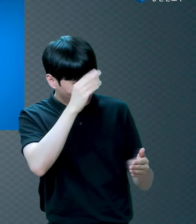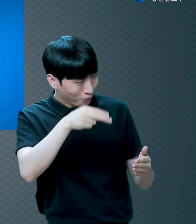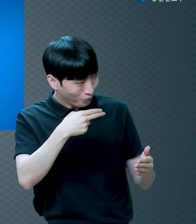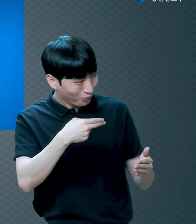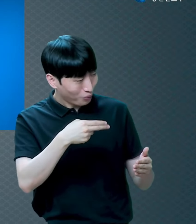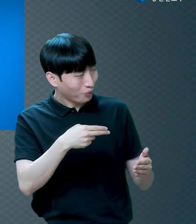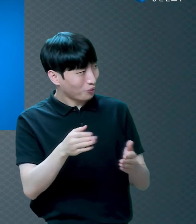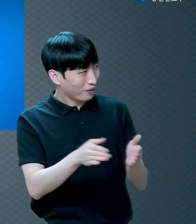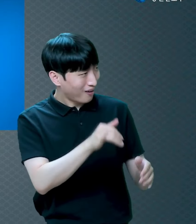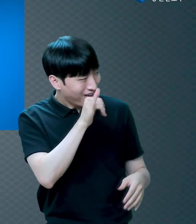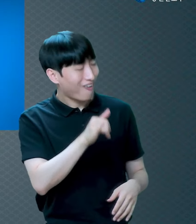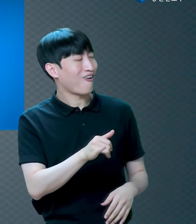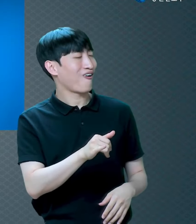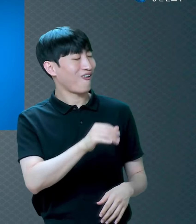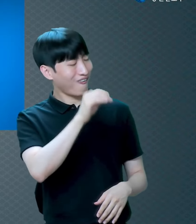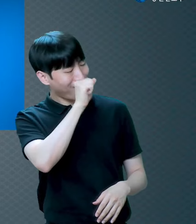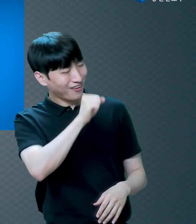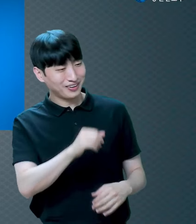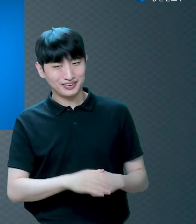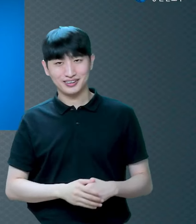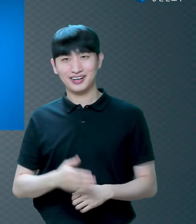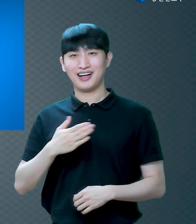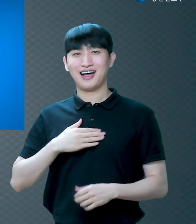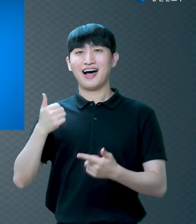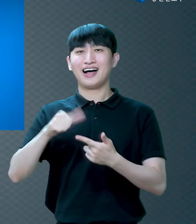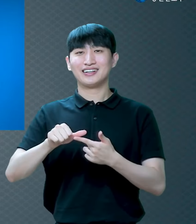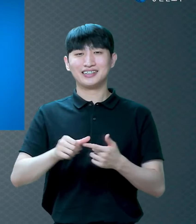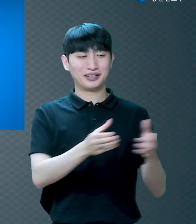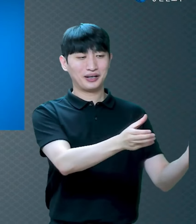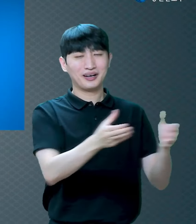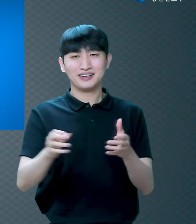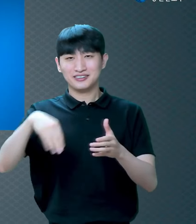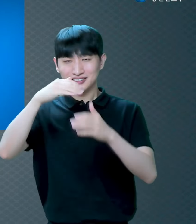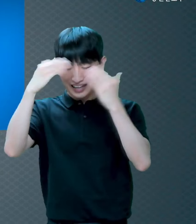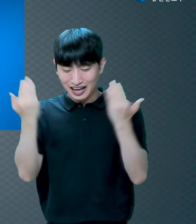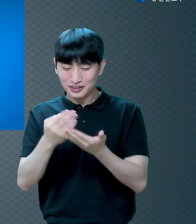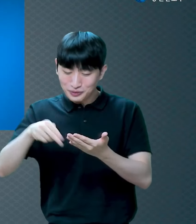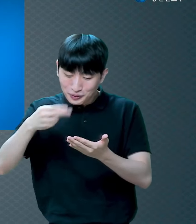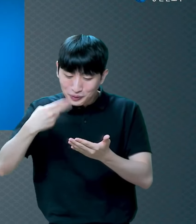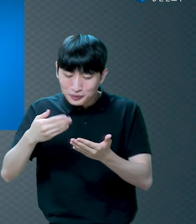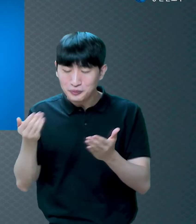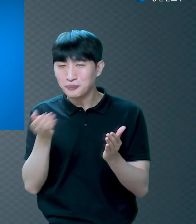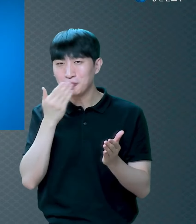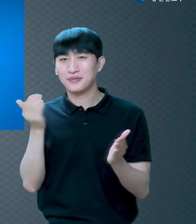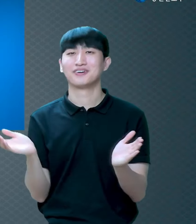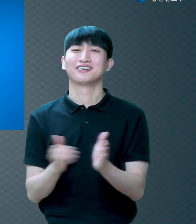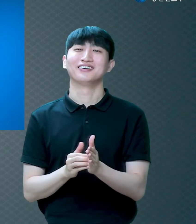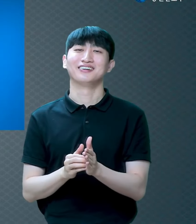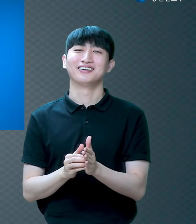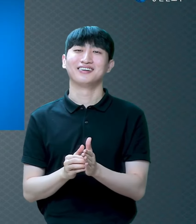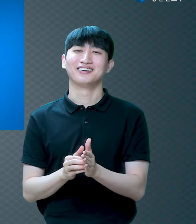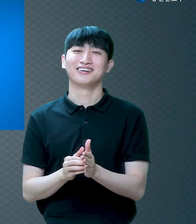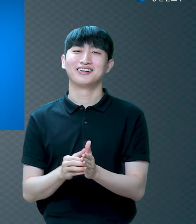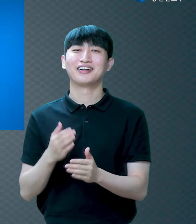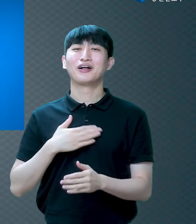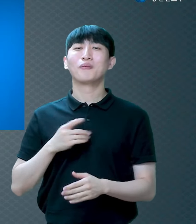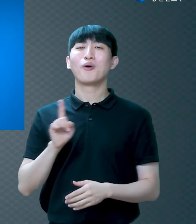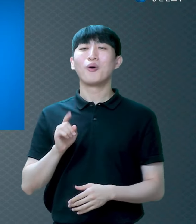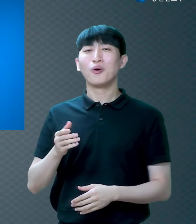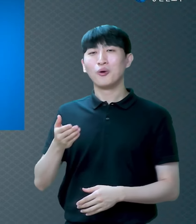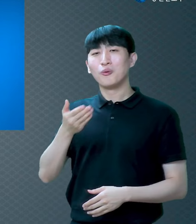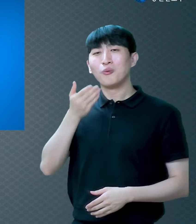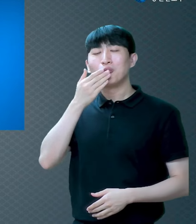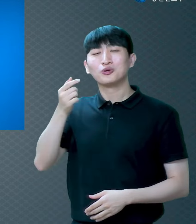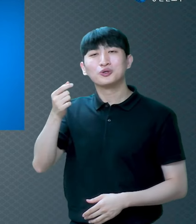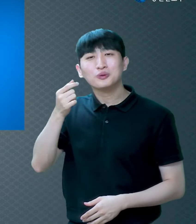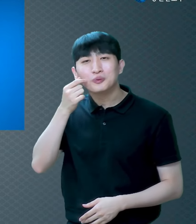먹었어요 저는 그거 구경만 하고 있었습니다 밤에 배에서 꼬르륵 꼬르륵